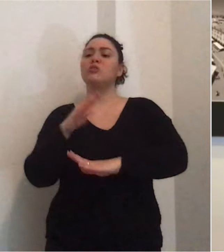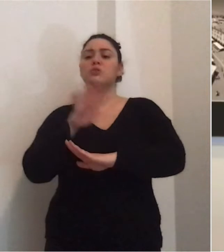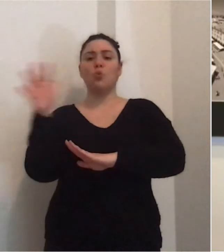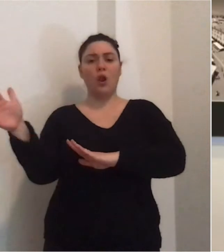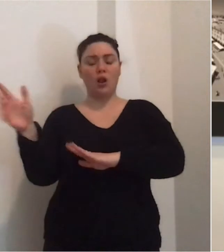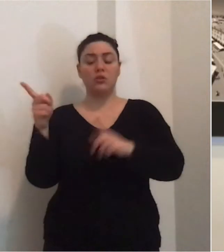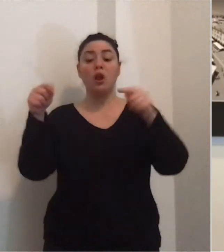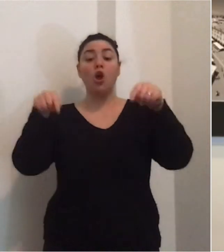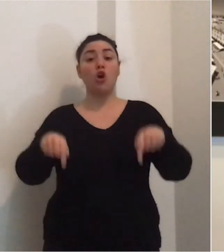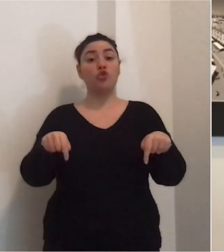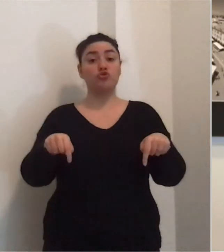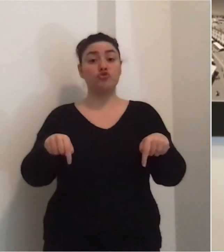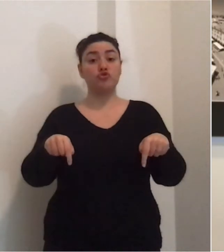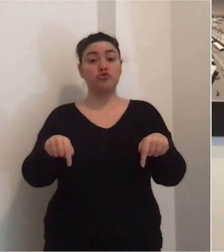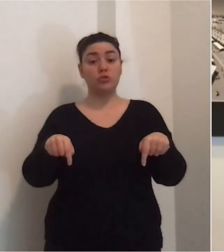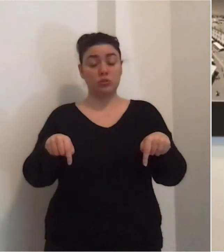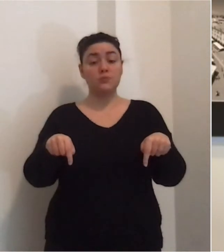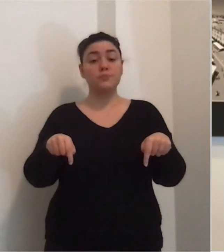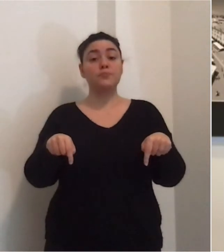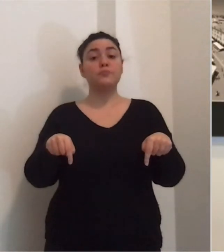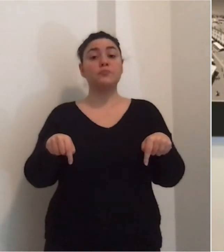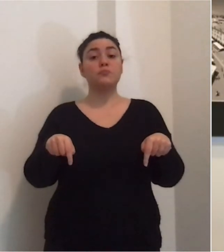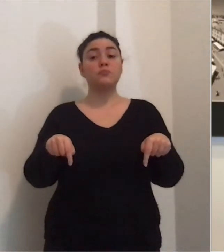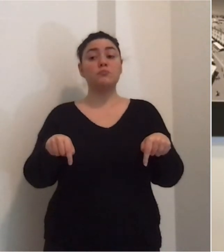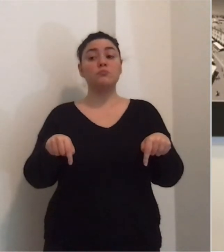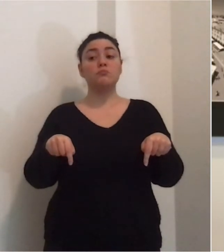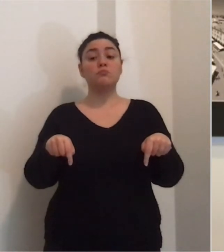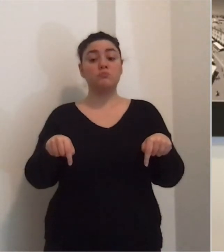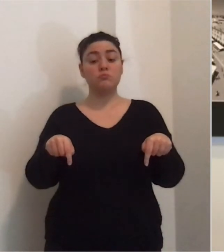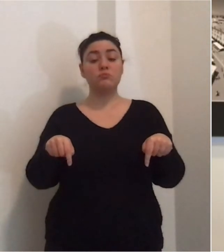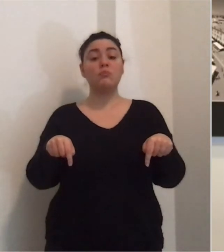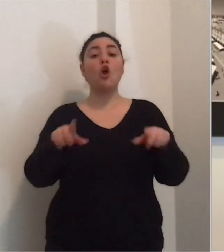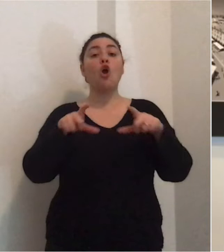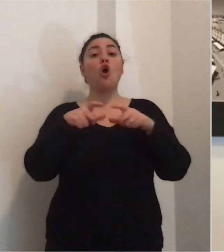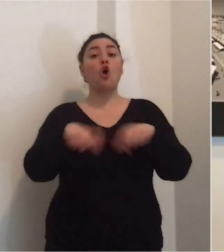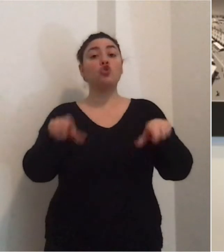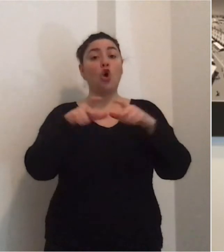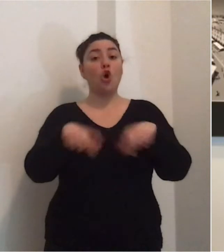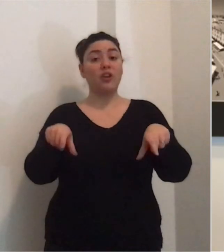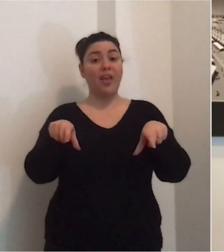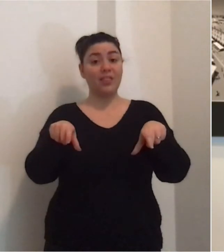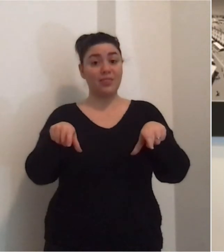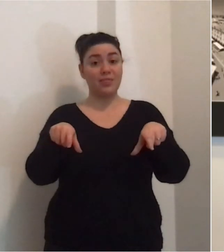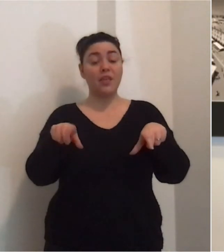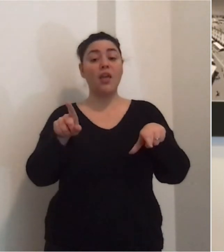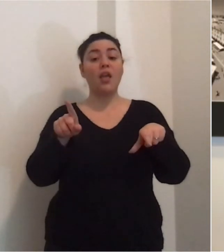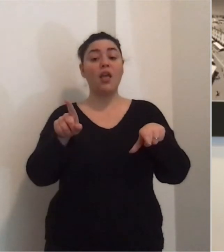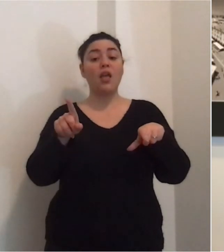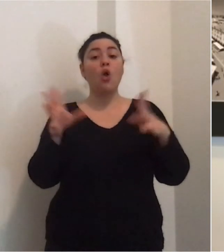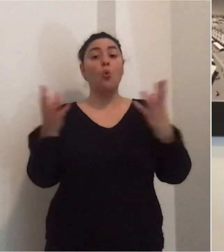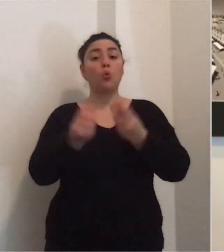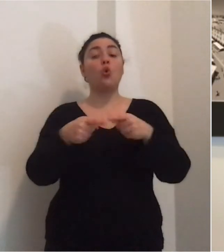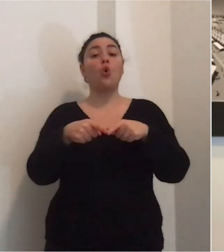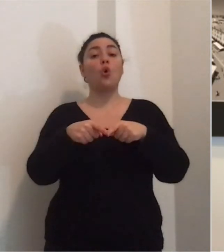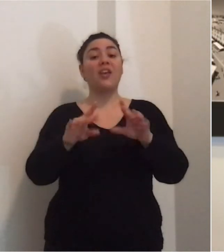Un'altra notizia, oggi abbiamo raggiunto i 100.000 euro sul conto corrente